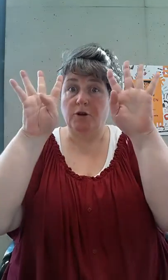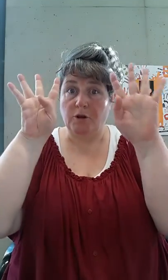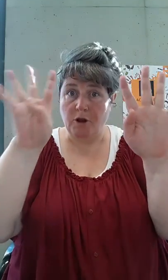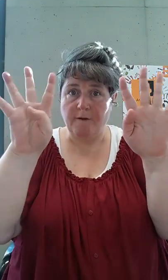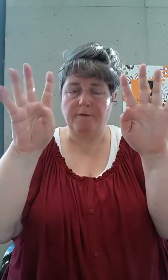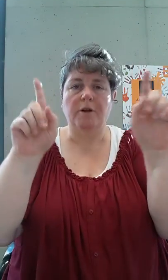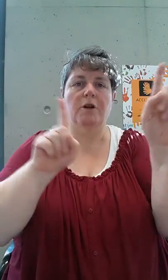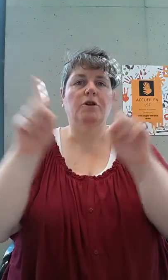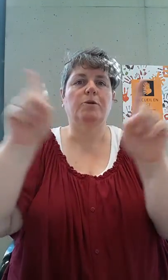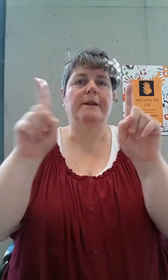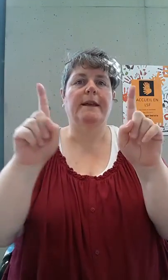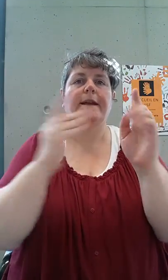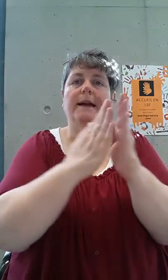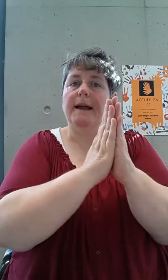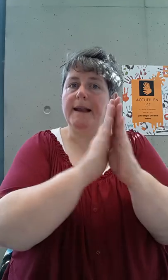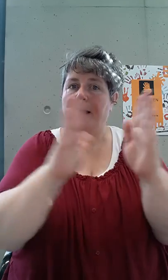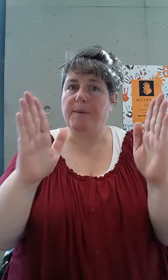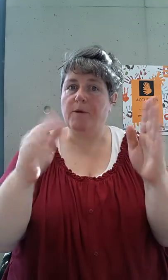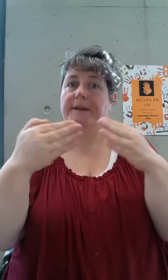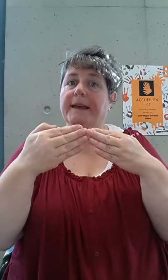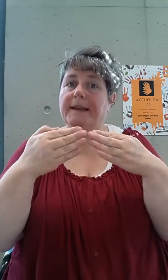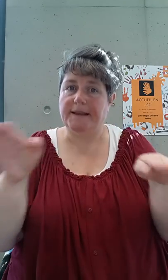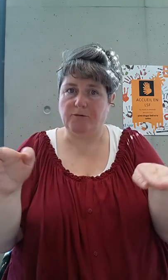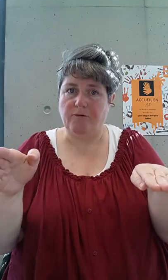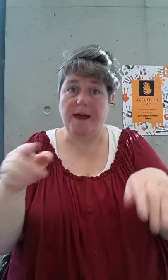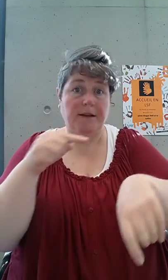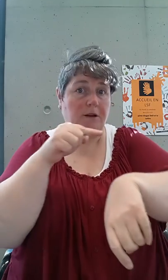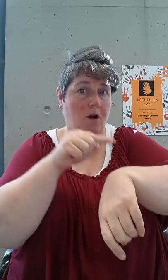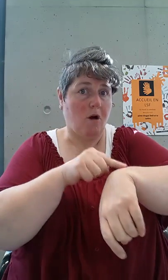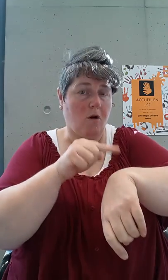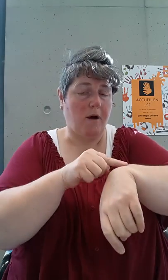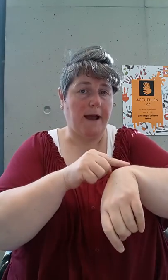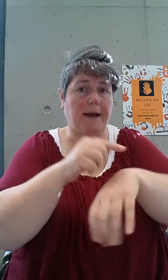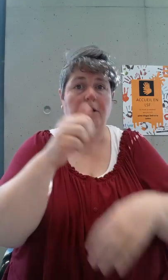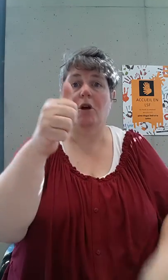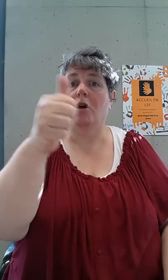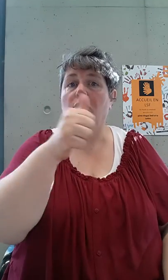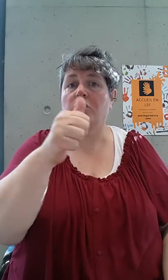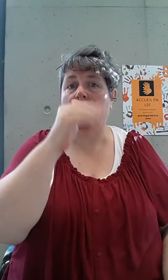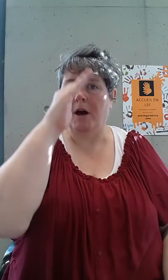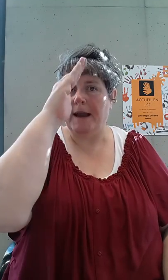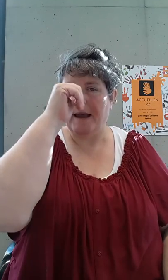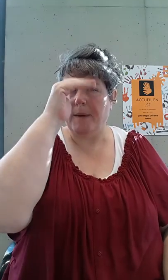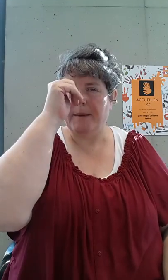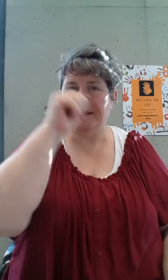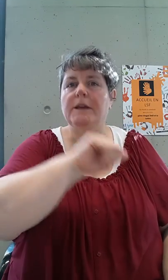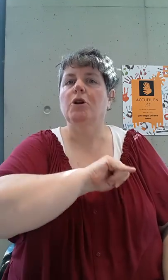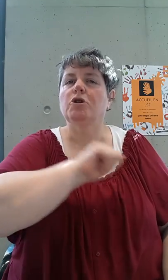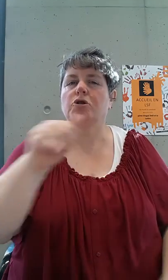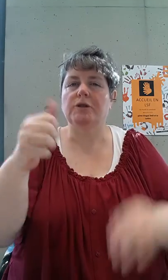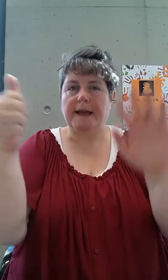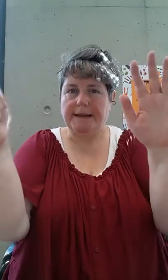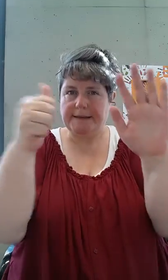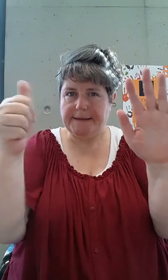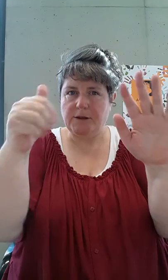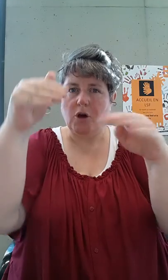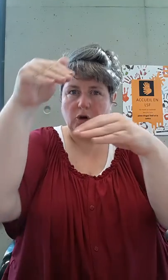La fin de juillet La bibliothèque est ouverte On a un jour L'après-midi Que 6h